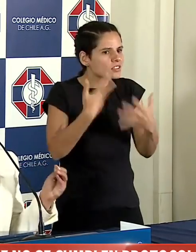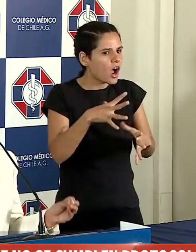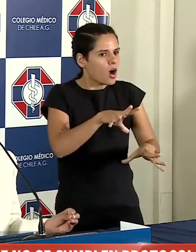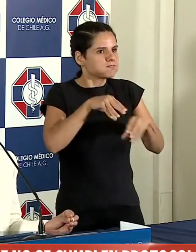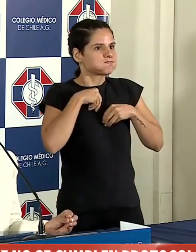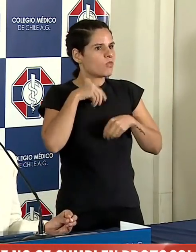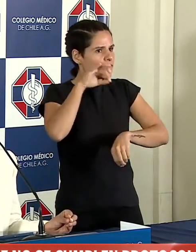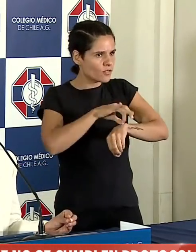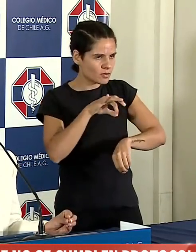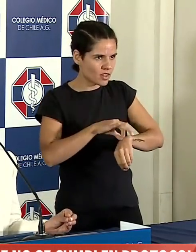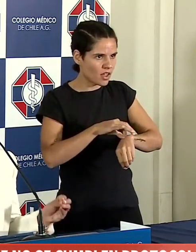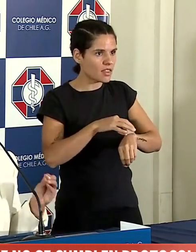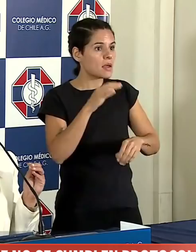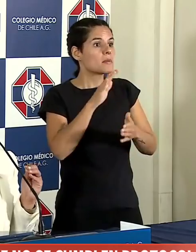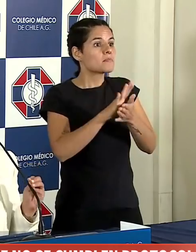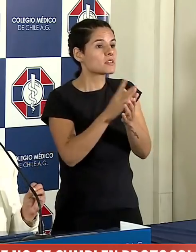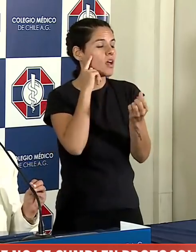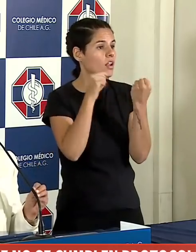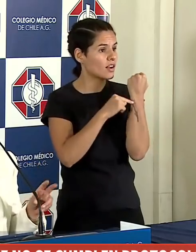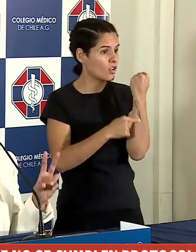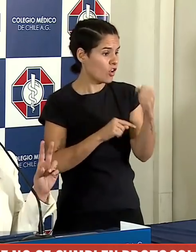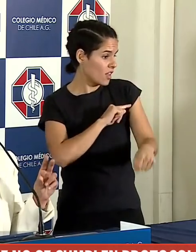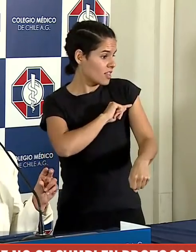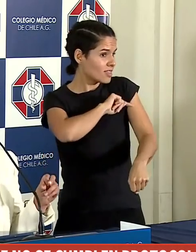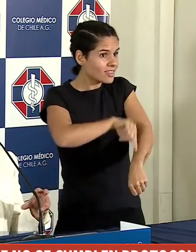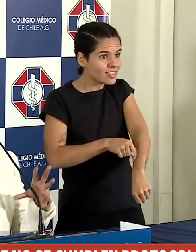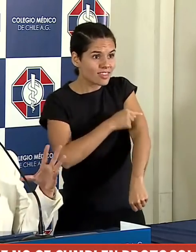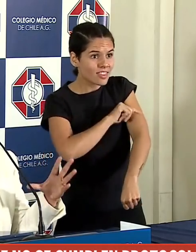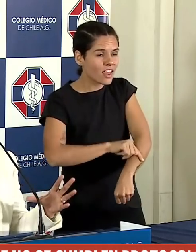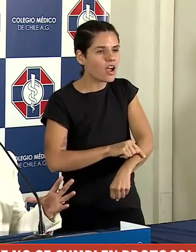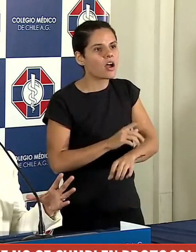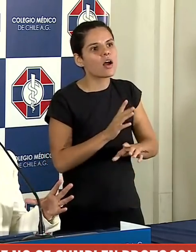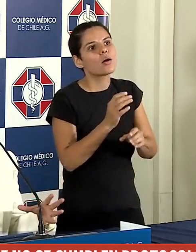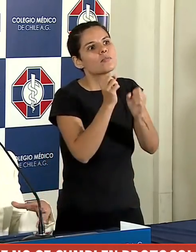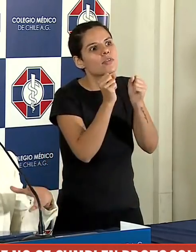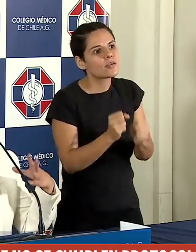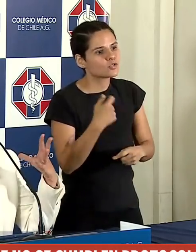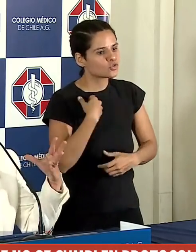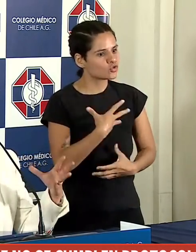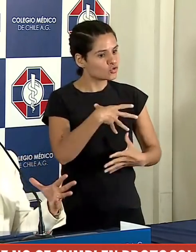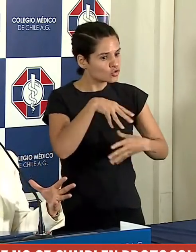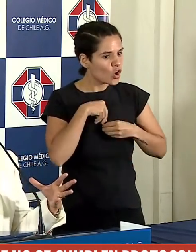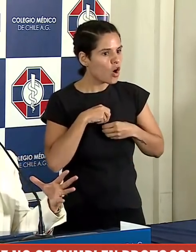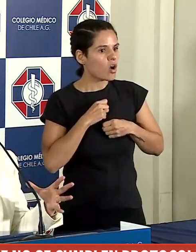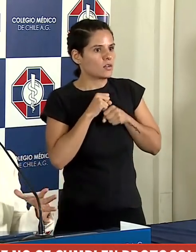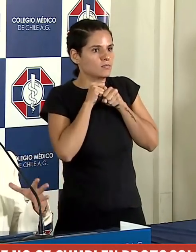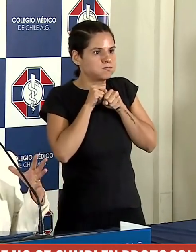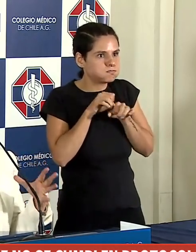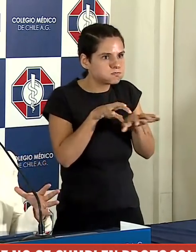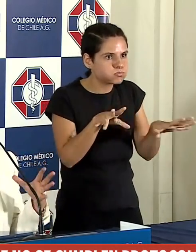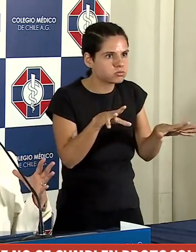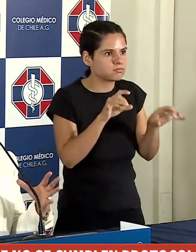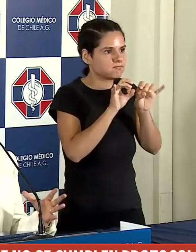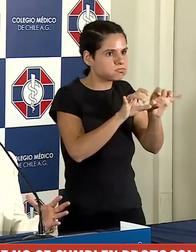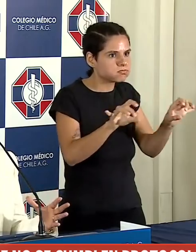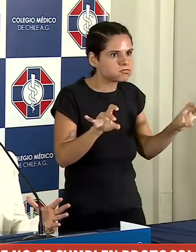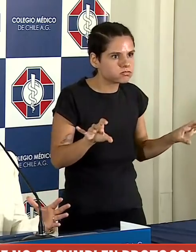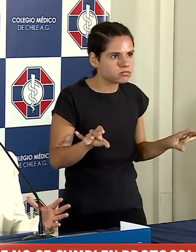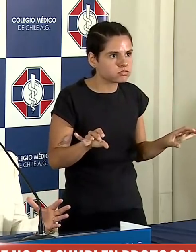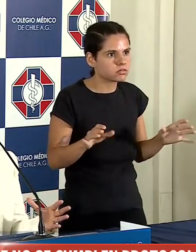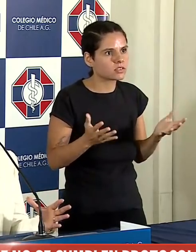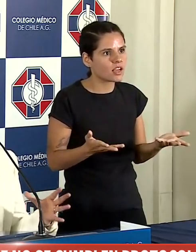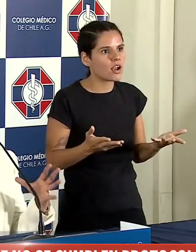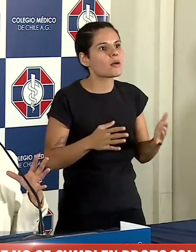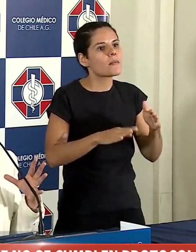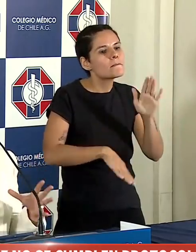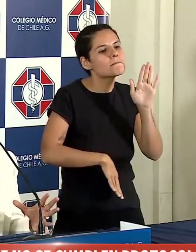nos trasladamos entre regiones, podemos terminar siendo, entre comillas, vectores y colaborando con la diseminación de este